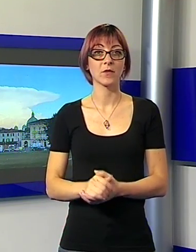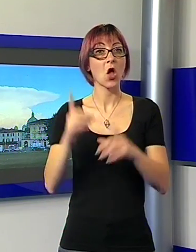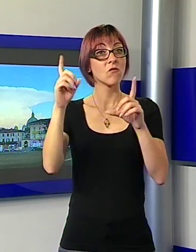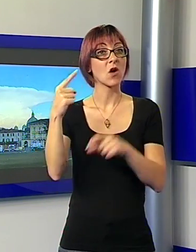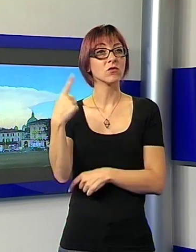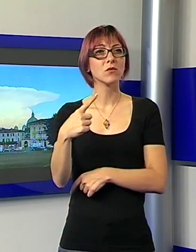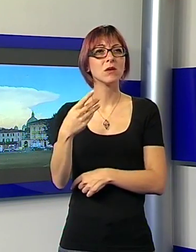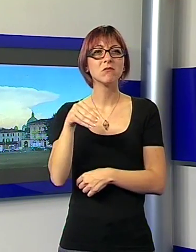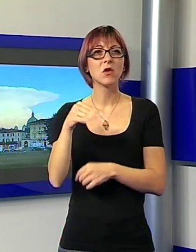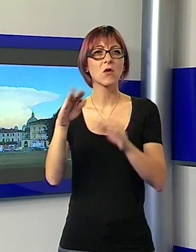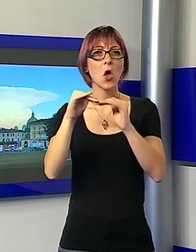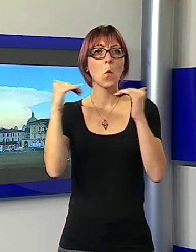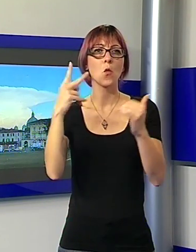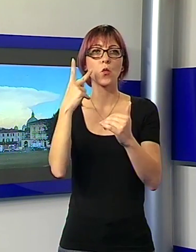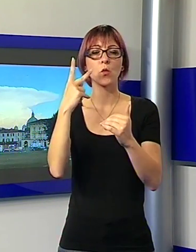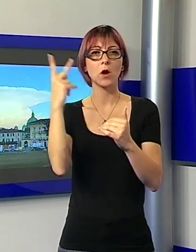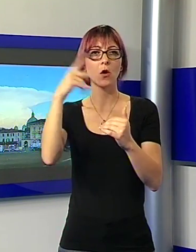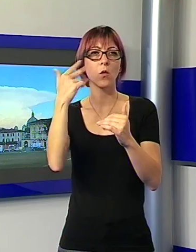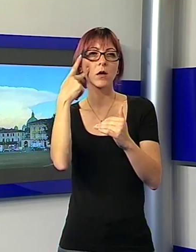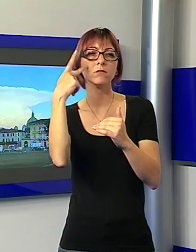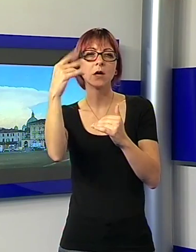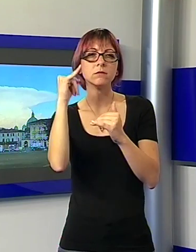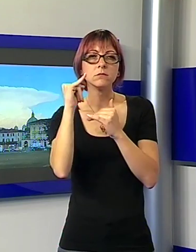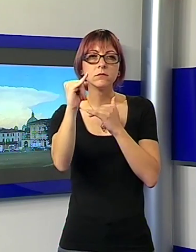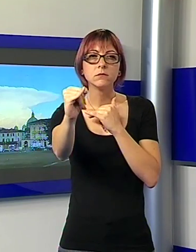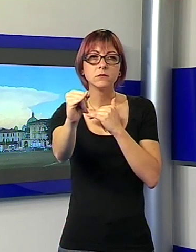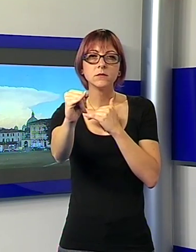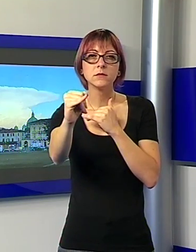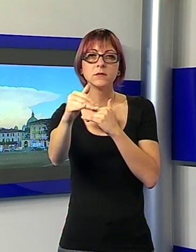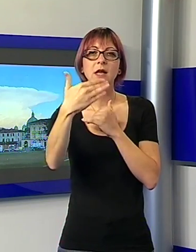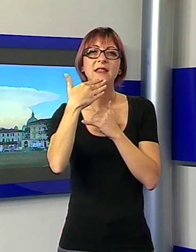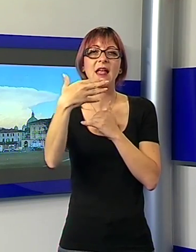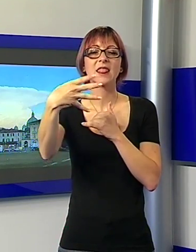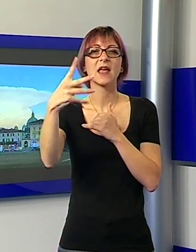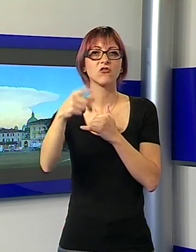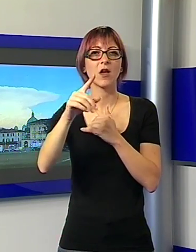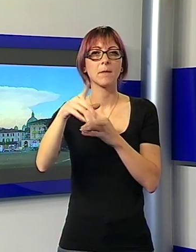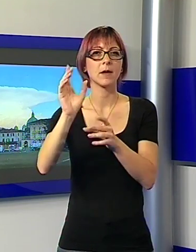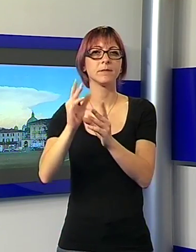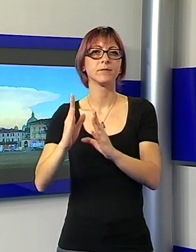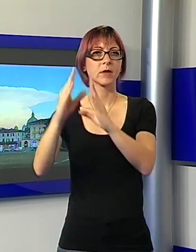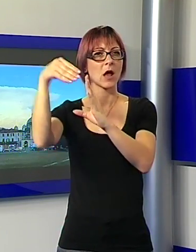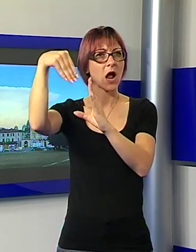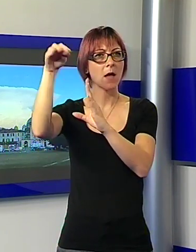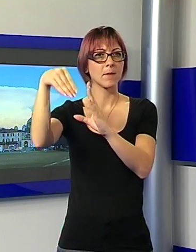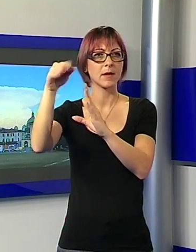dalle mura di Lucca. Sullo sfondo vedete il santuario anche di Santa Gemma e il campanile della Chiesa dell'Arancio. E sullo sfondo questa